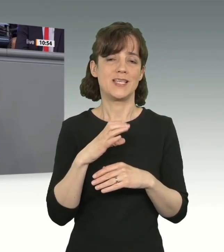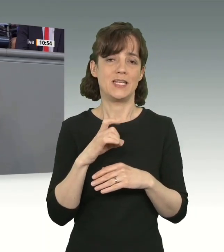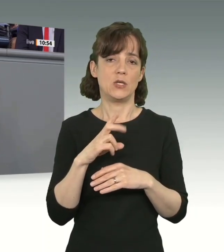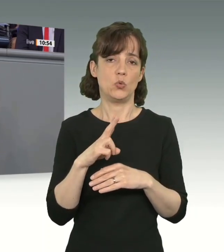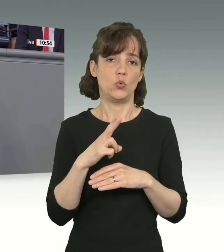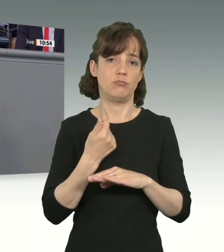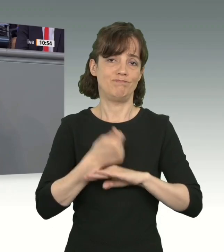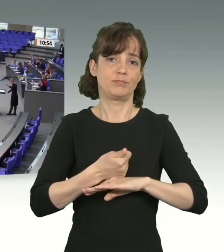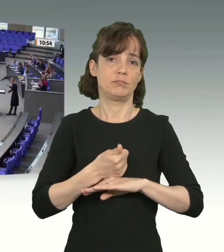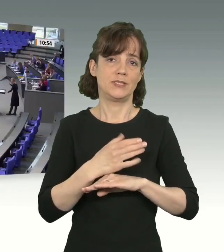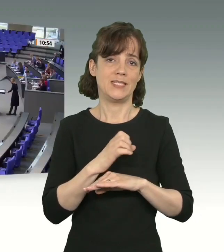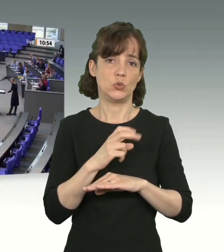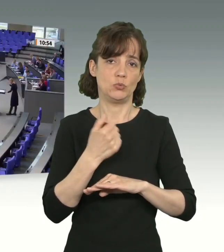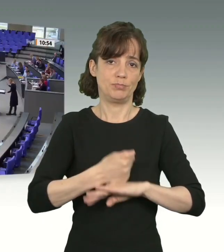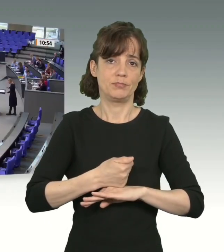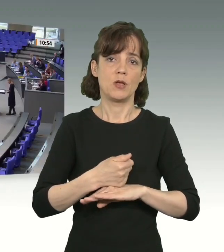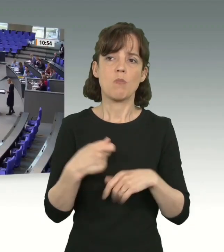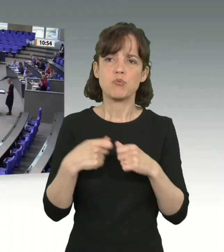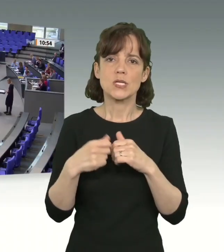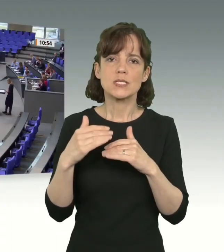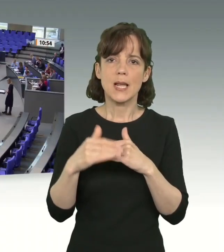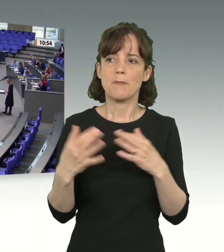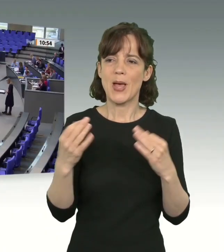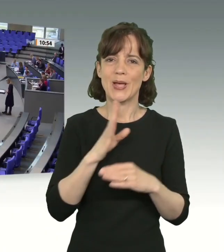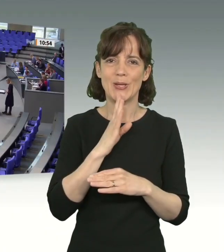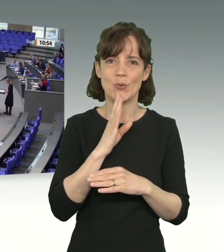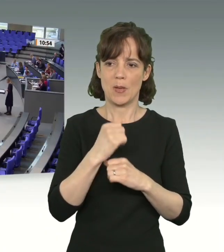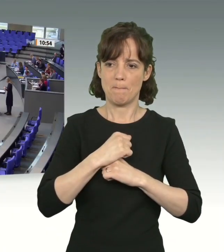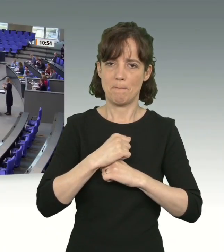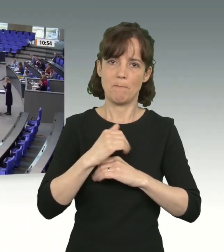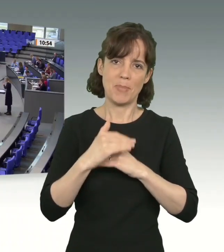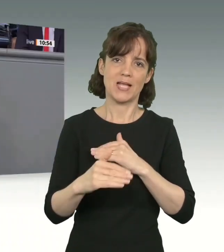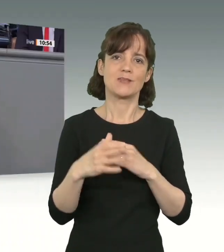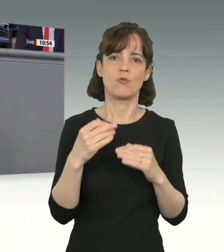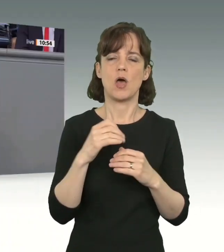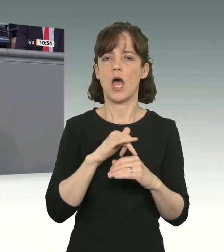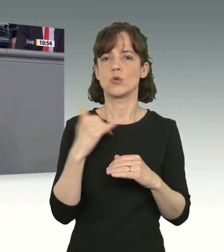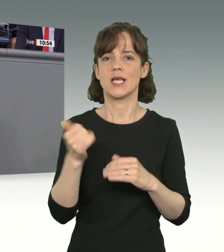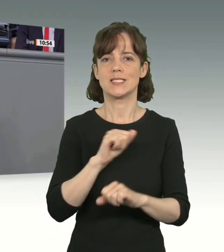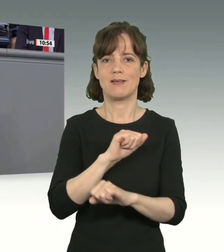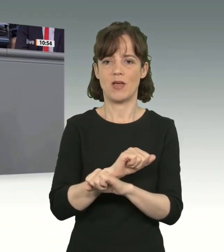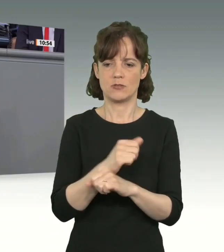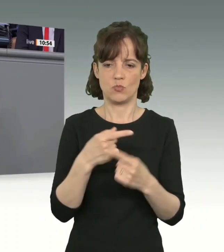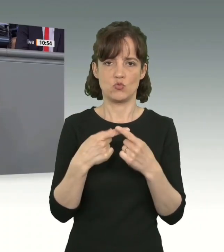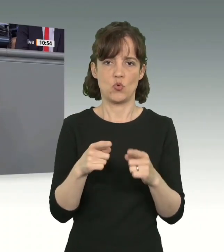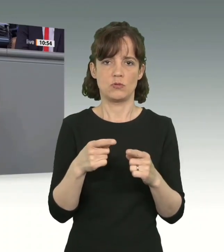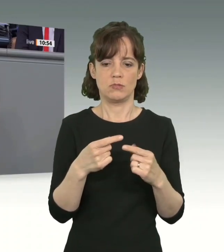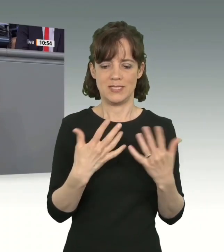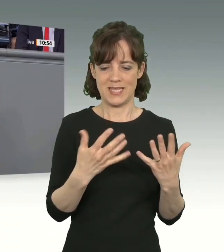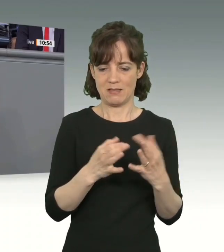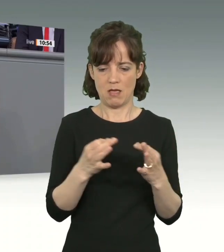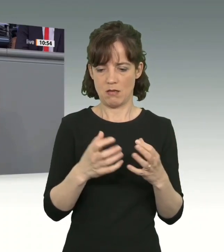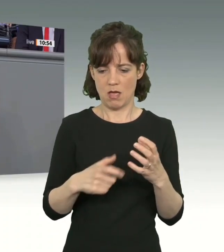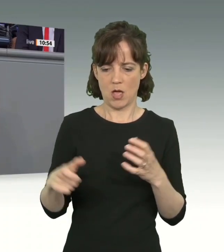Bundesländern müssen auch genügend Plätze für den Ausreisegewahrsam bereitgestellt werden. Sonst ist doch auch die Verlängerung dieses Ausreisegewahrsams Quatsch.